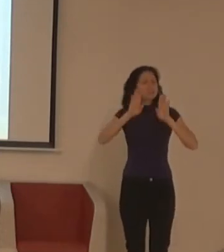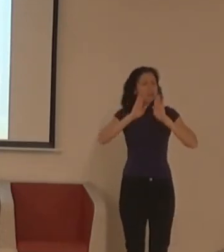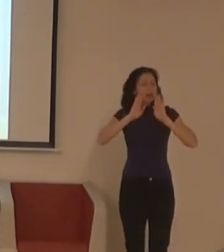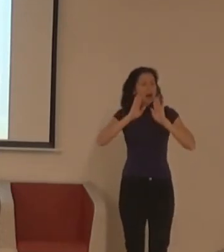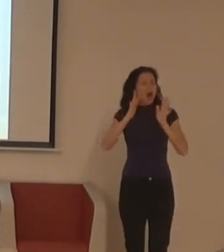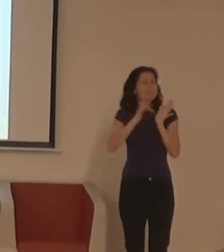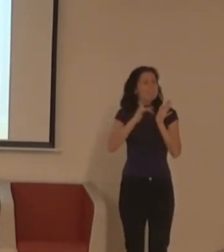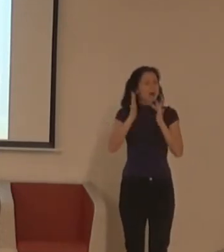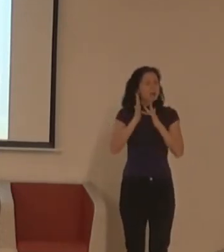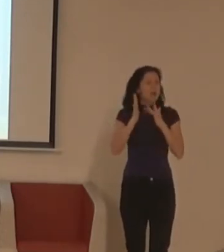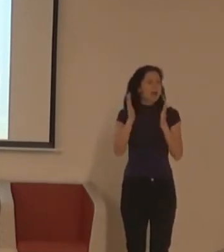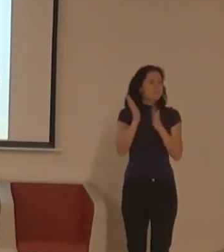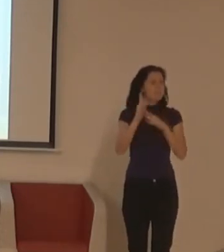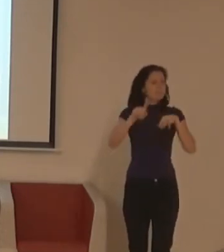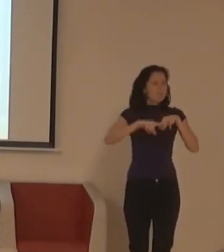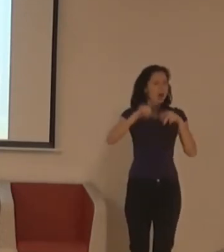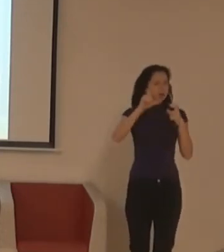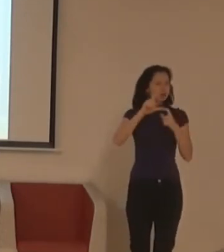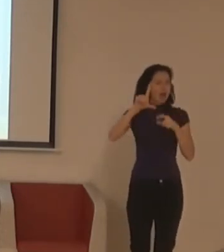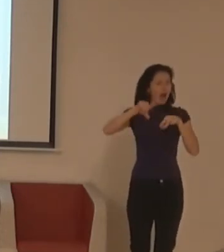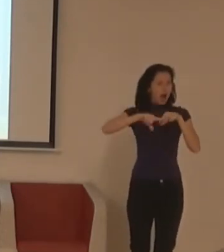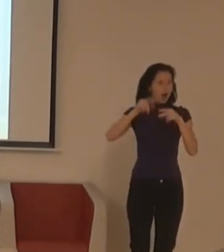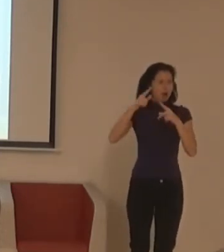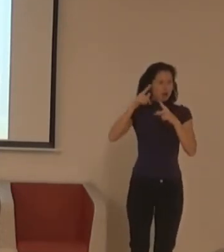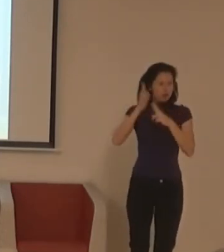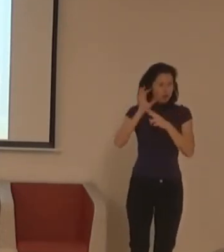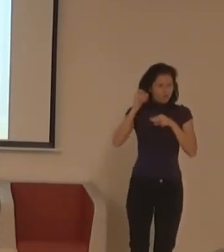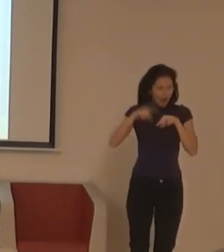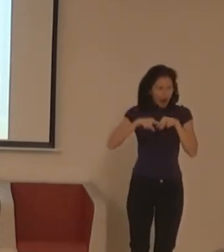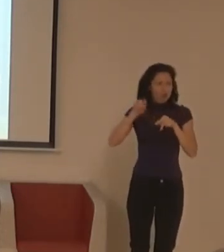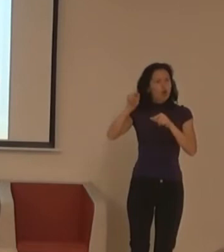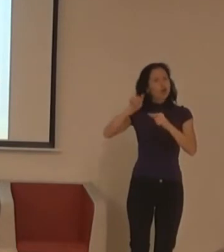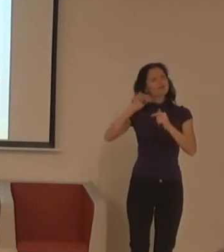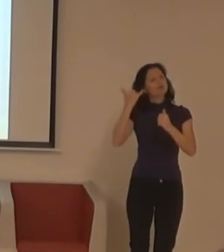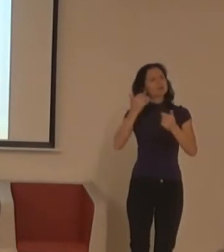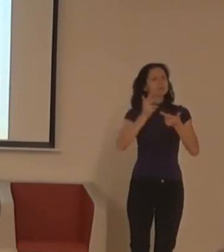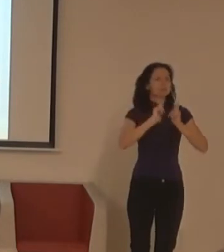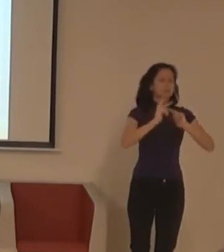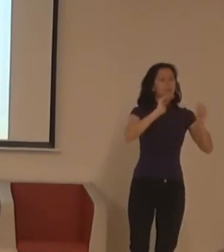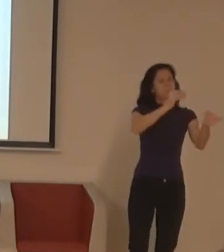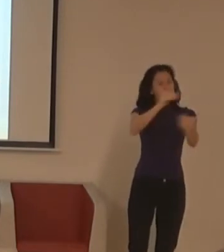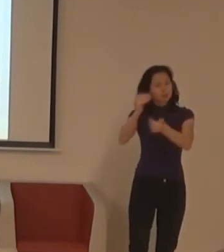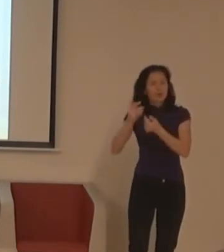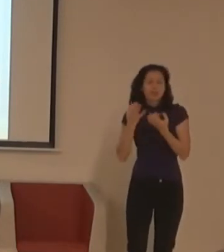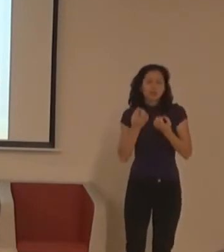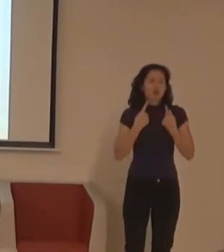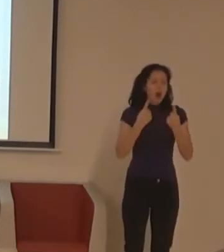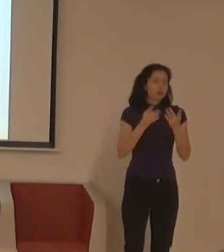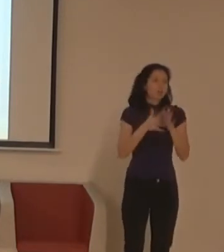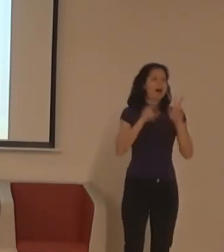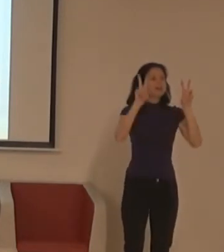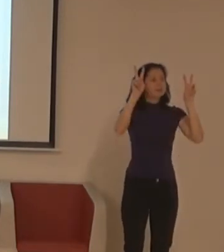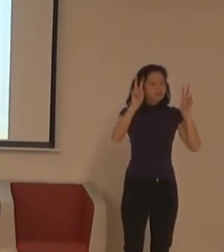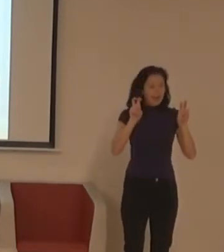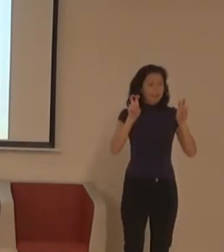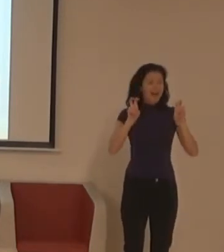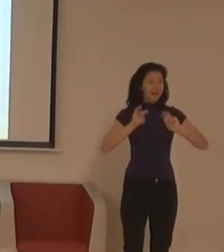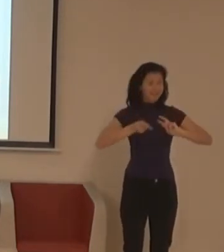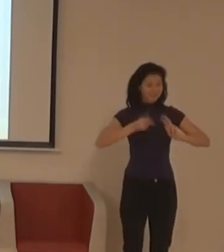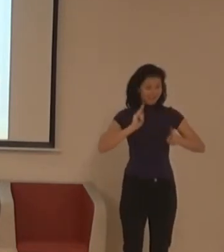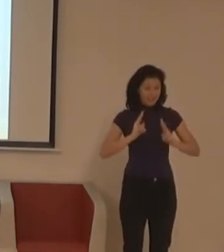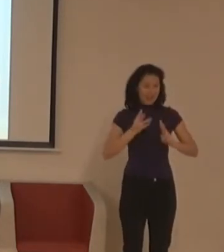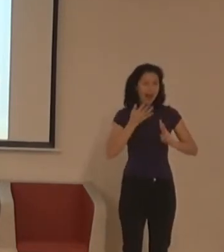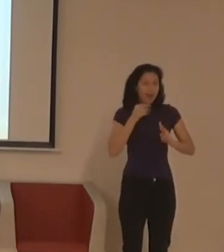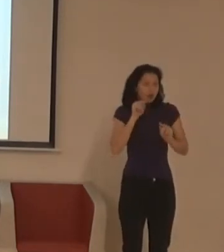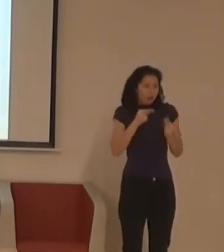postupně nejenom zvala na konkrétní akce toho festivalu, třeba workshop, jak mluvit o sexu s dětmi, nebo doprovodná akce festivalu,